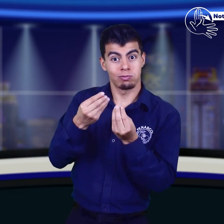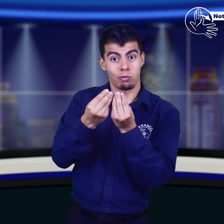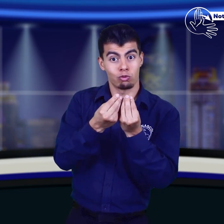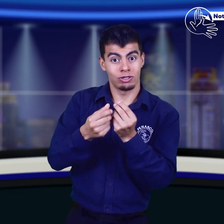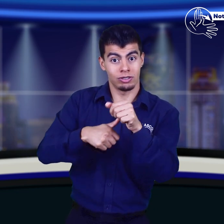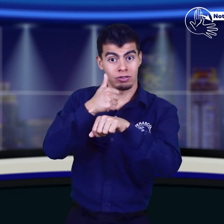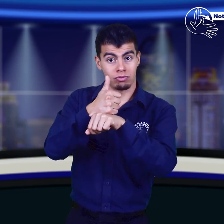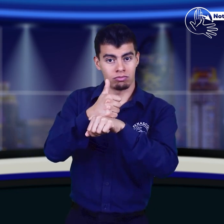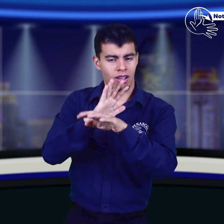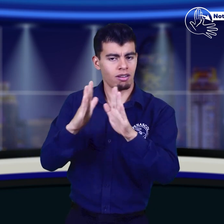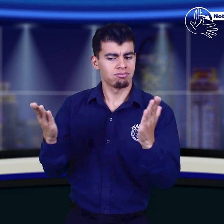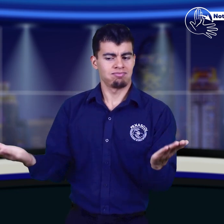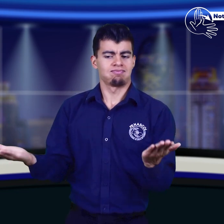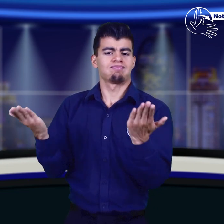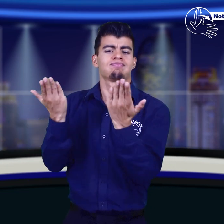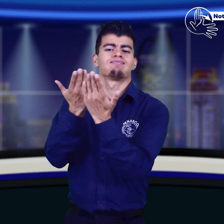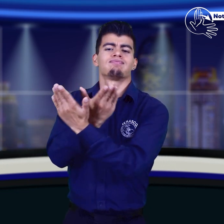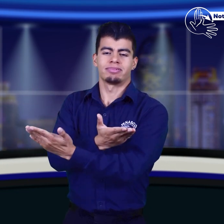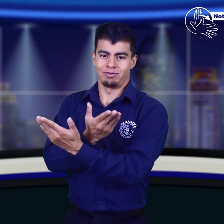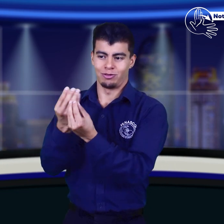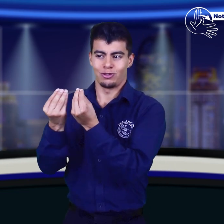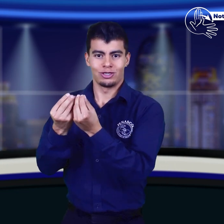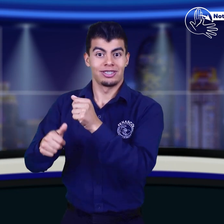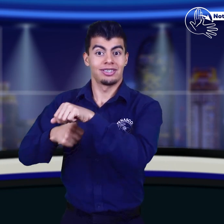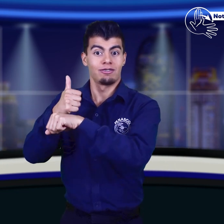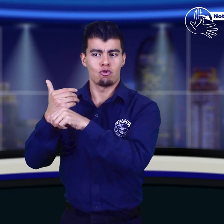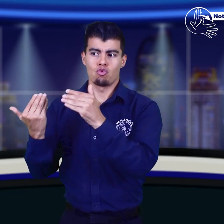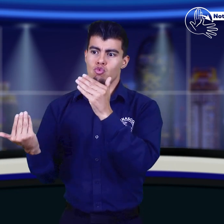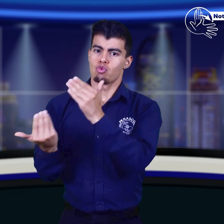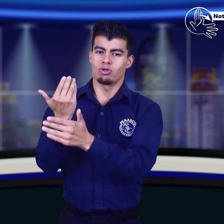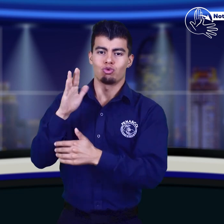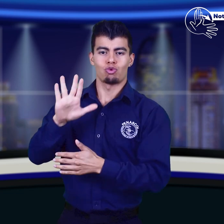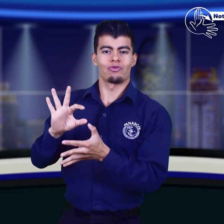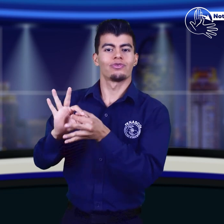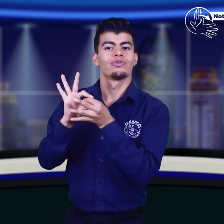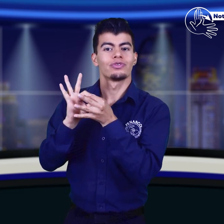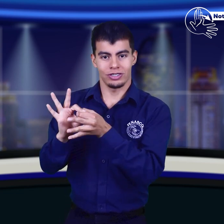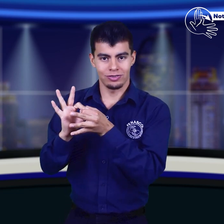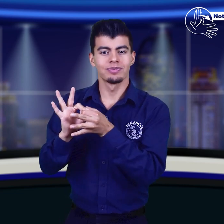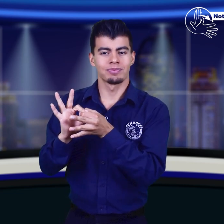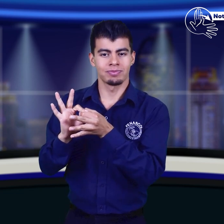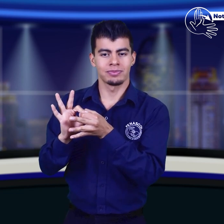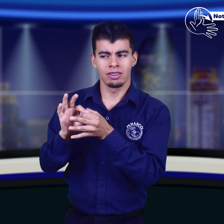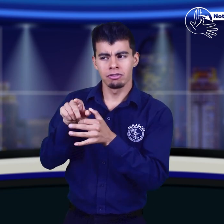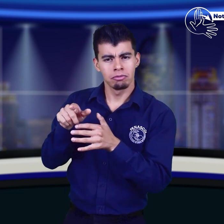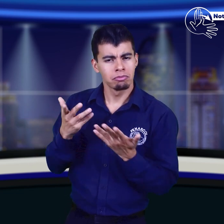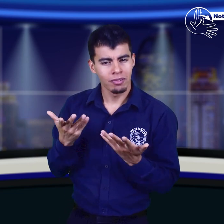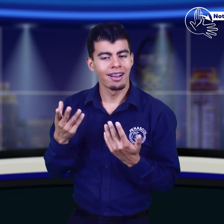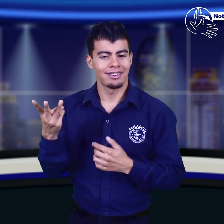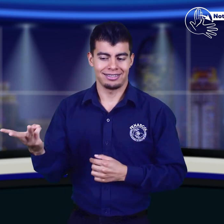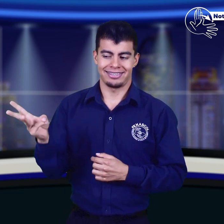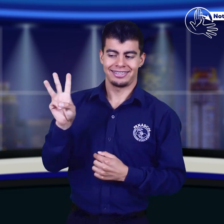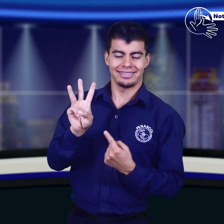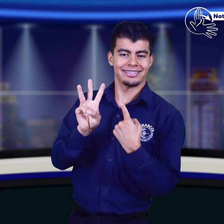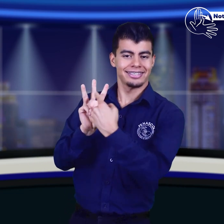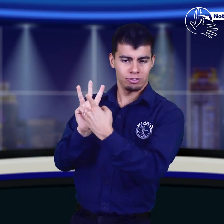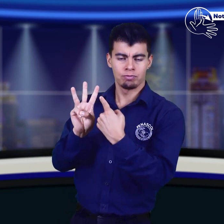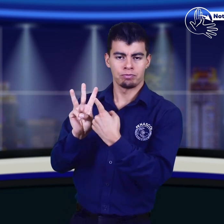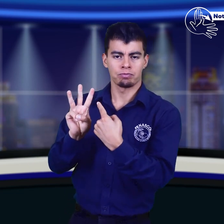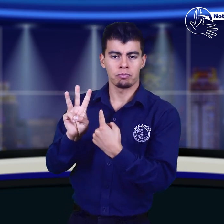el cambio de integrantes del Consejo Directivo de Fenascol y se escogieron tres personas. Hace